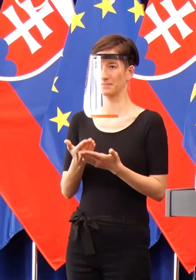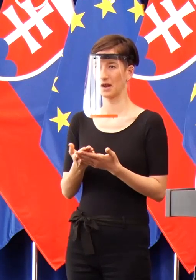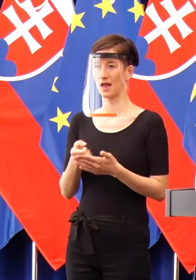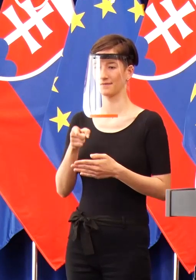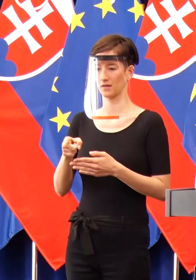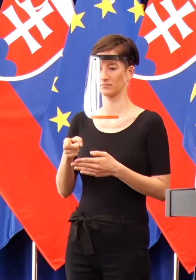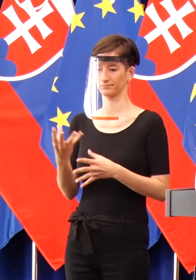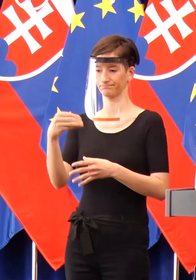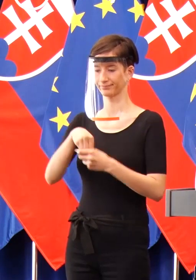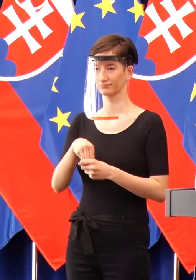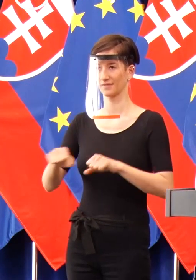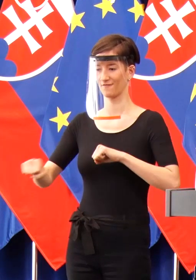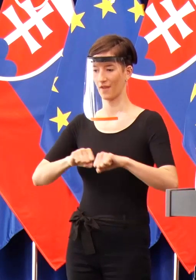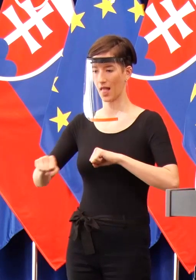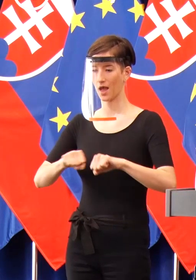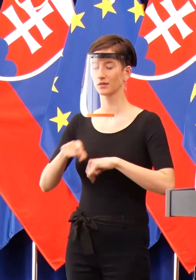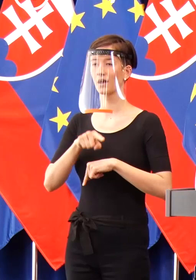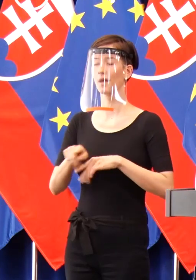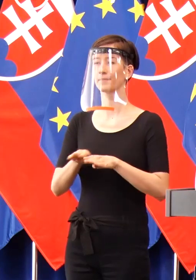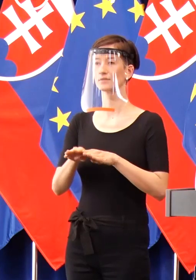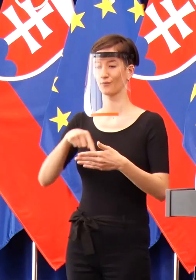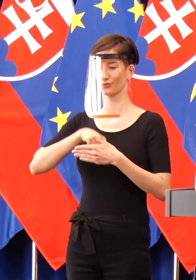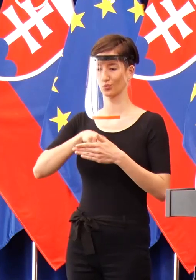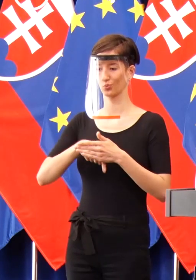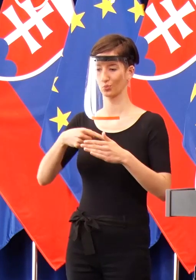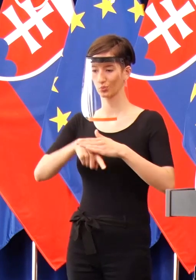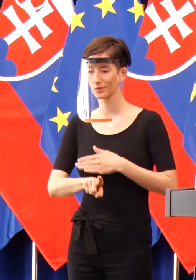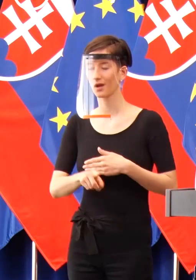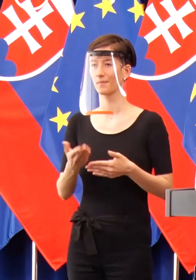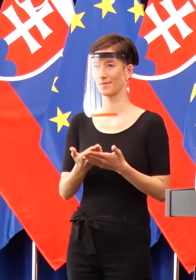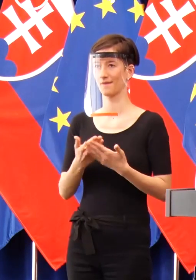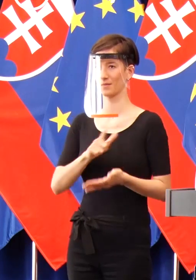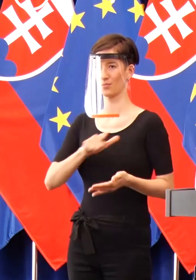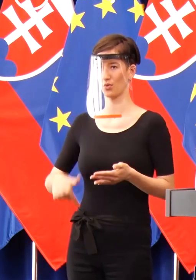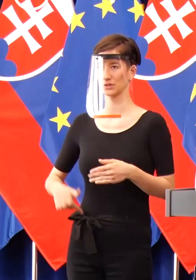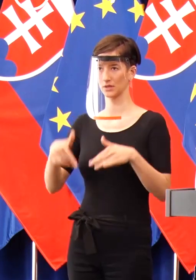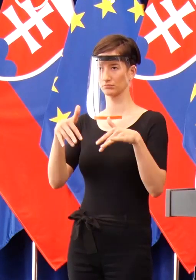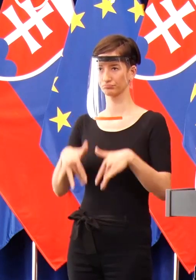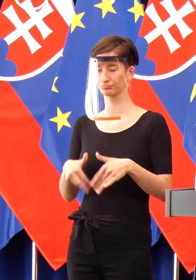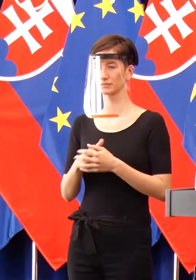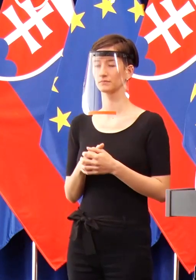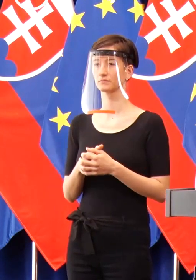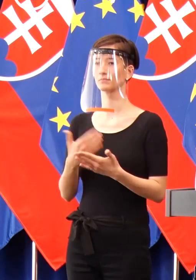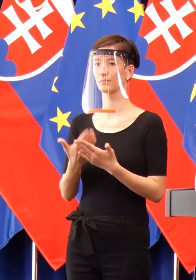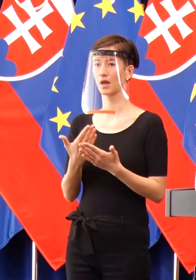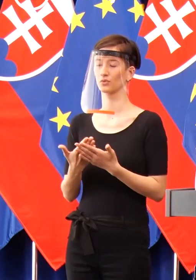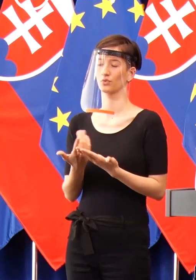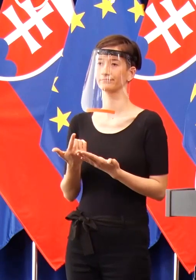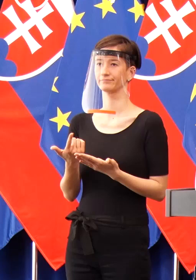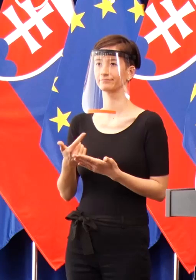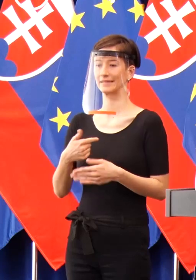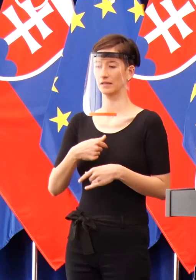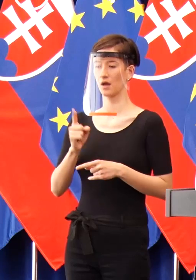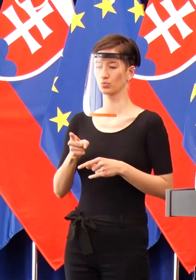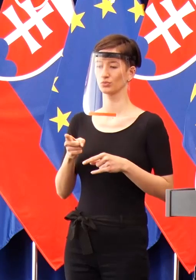pod ministerstvo vnútra patrí policajný zbor, preberám za to plnú zodpovednosť,